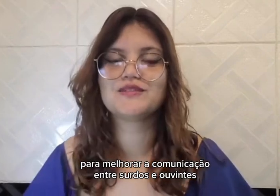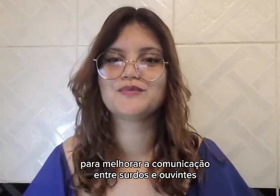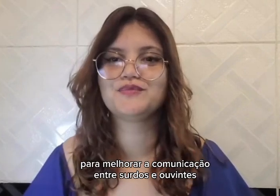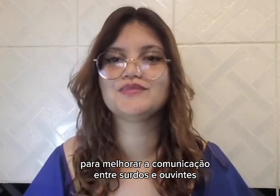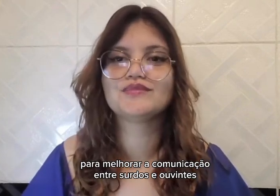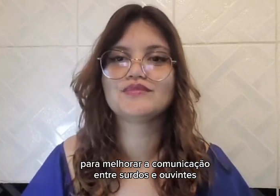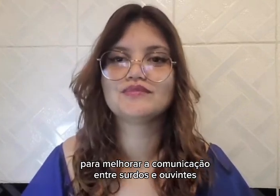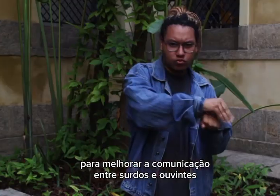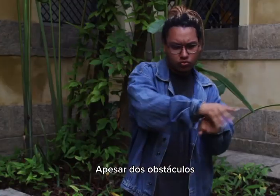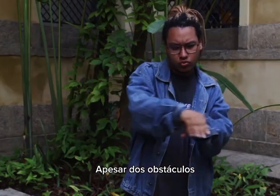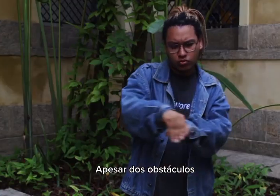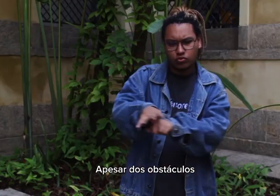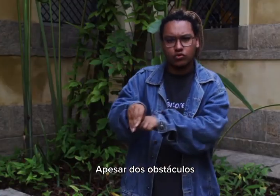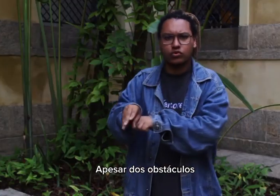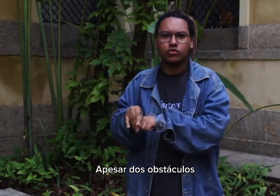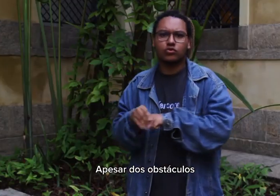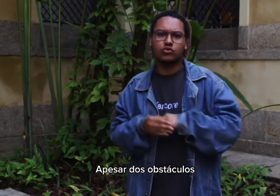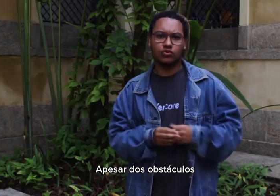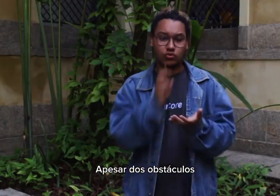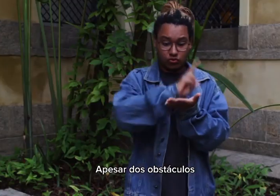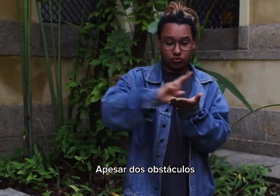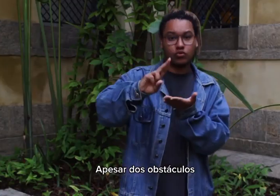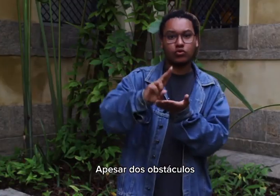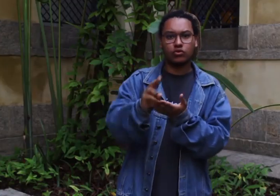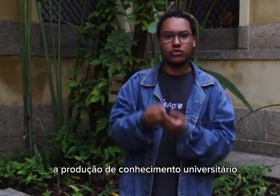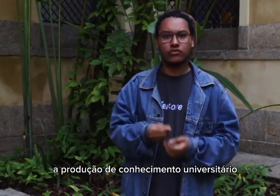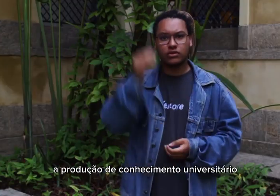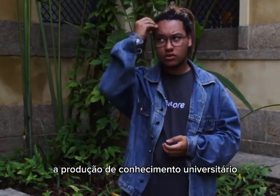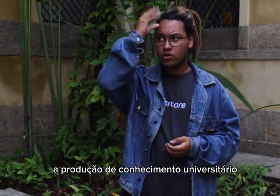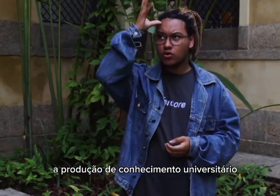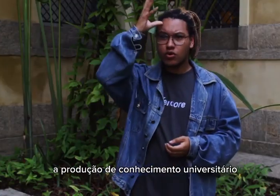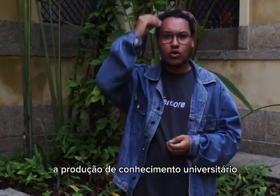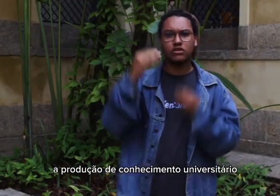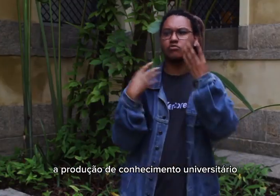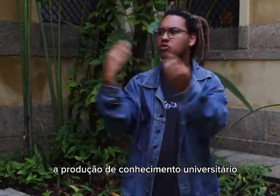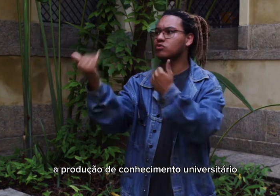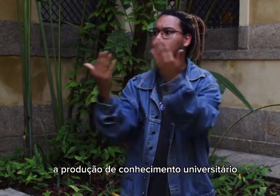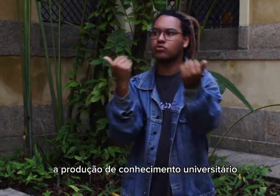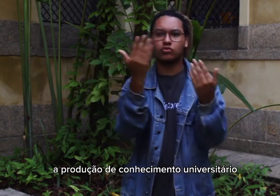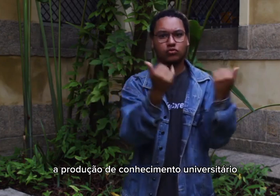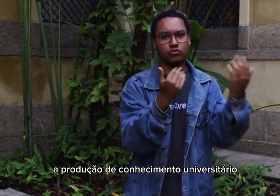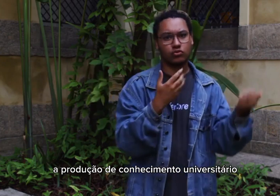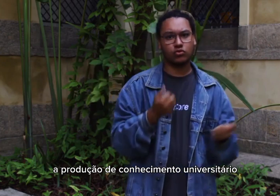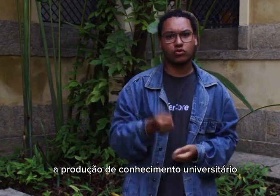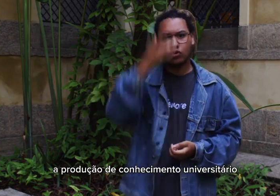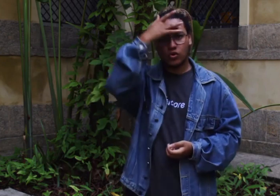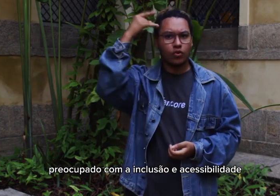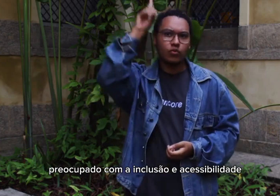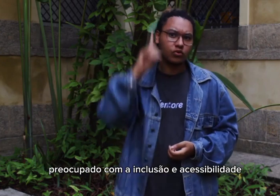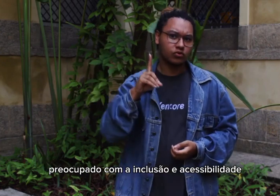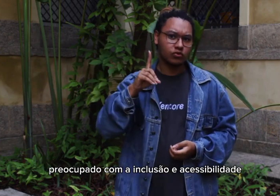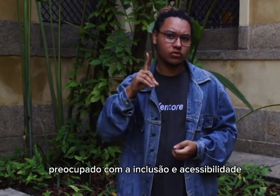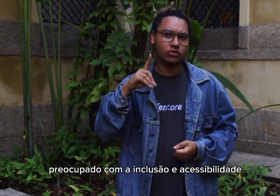Apesar dos obstáculos, a produção de conhecimento universitário preocupado com a inclusão e